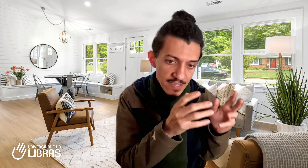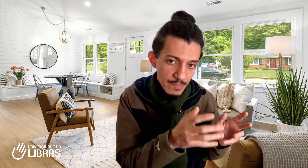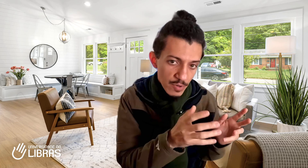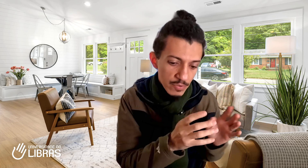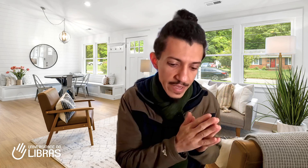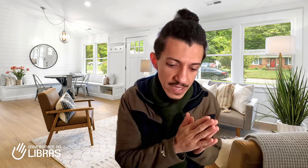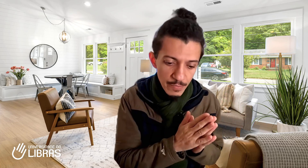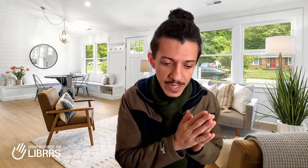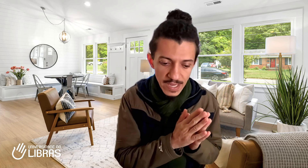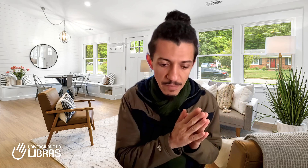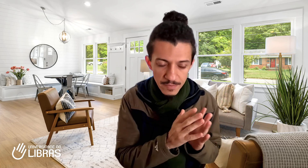em português, por exemplo,